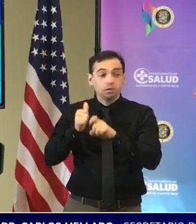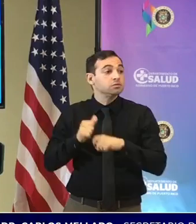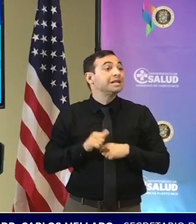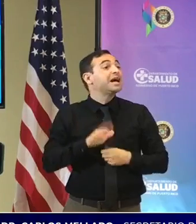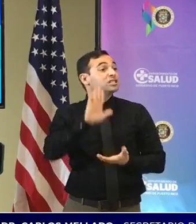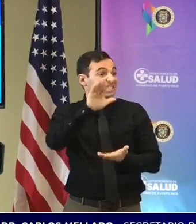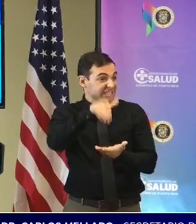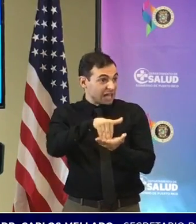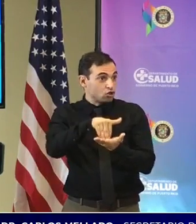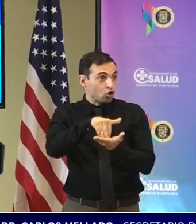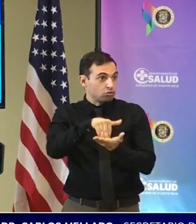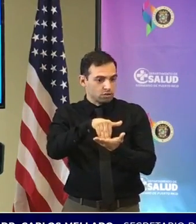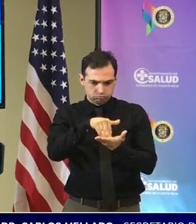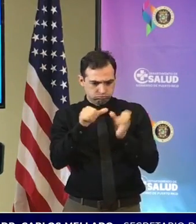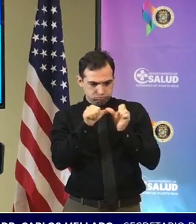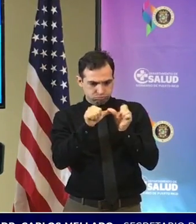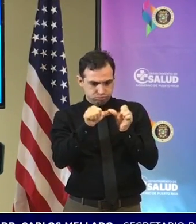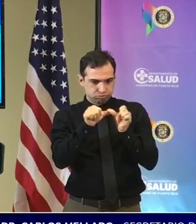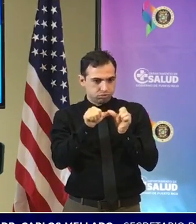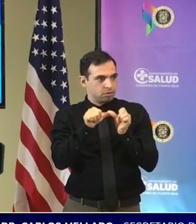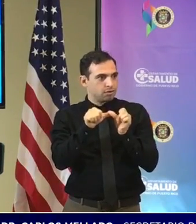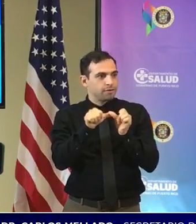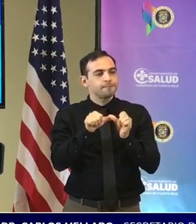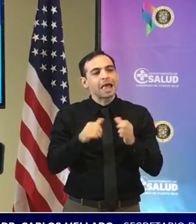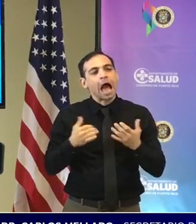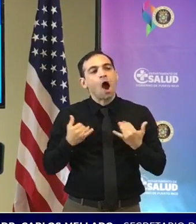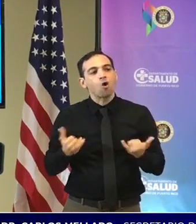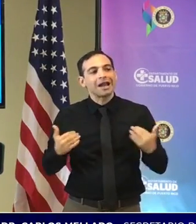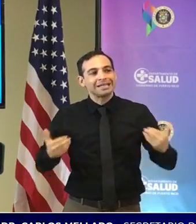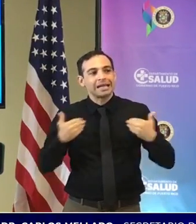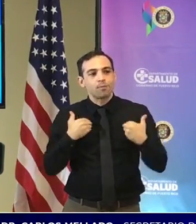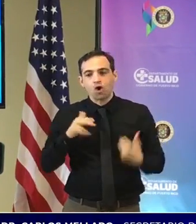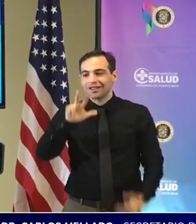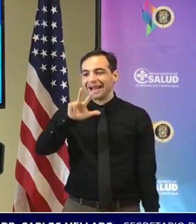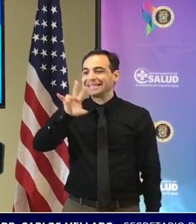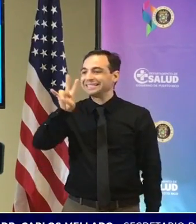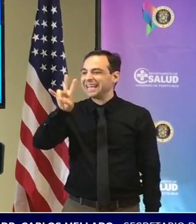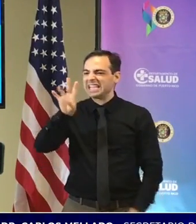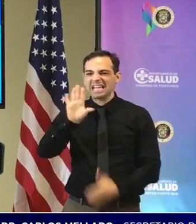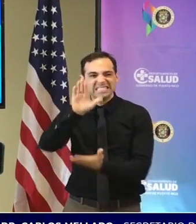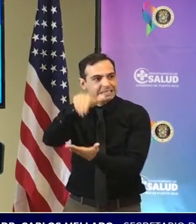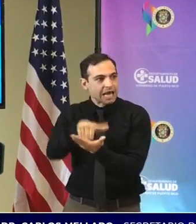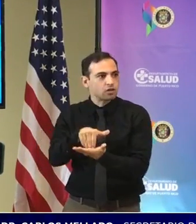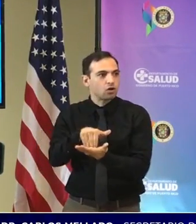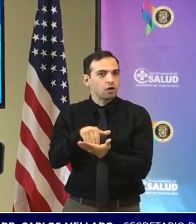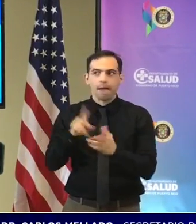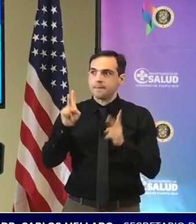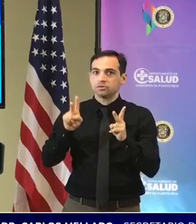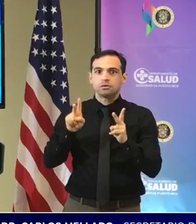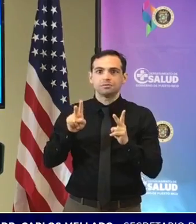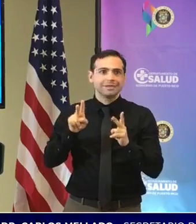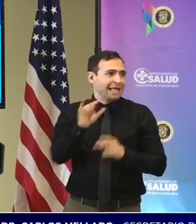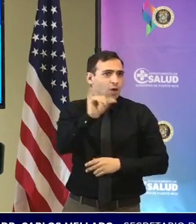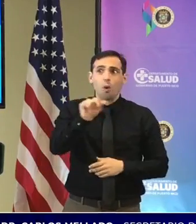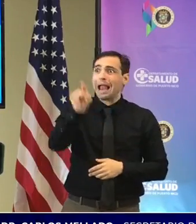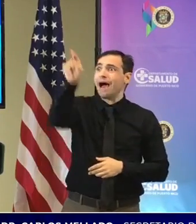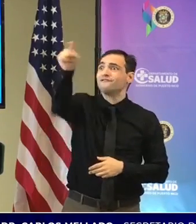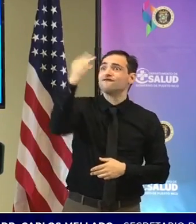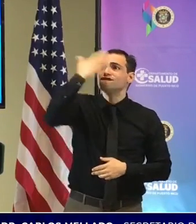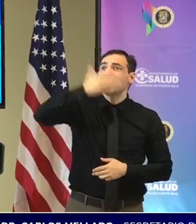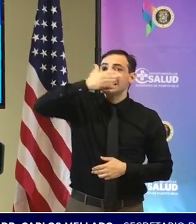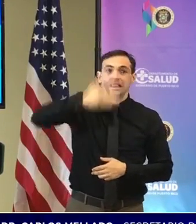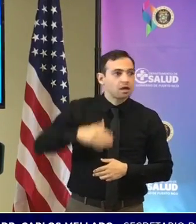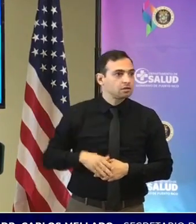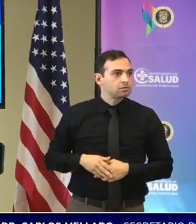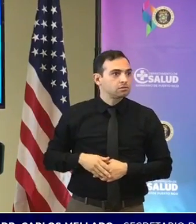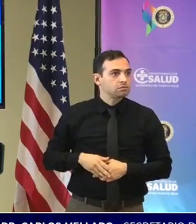centros fijos 8.000 pruebas diarias o sea nosotros tenemos ahora mismo 37 centros fijos donde la gente incluso allá al frente pueden venir y cuesta